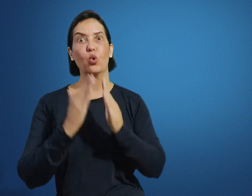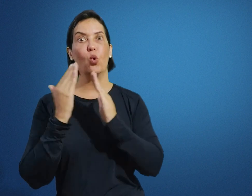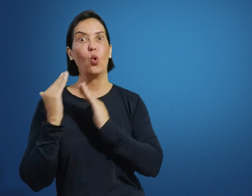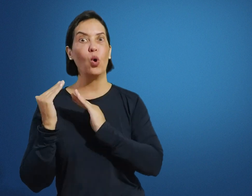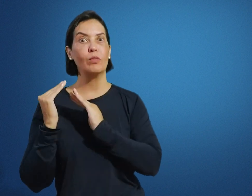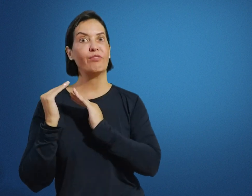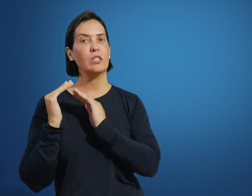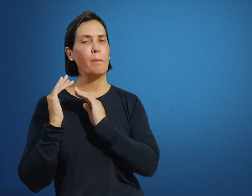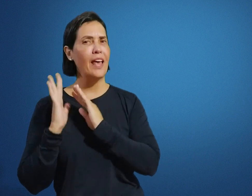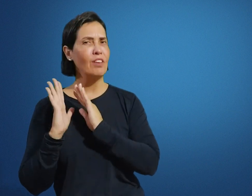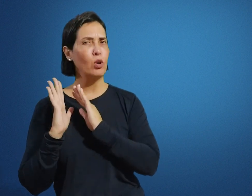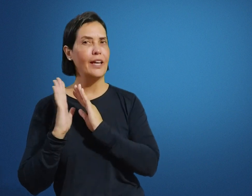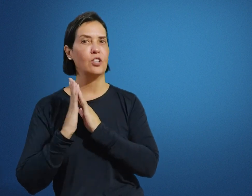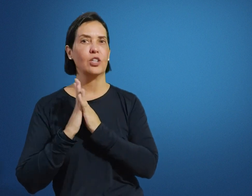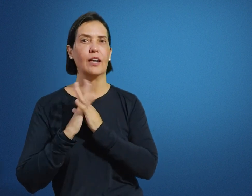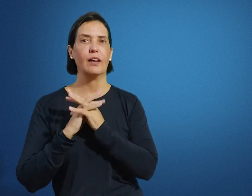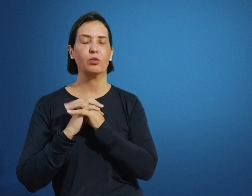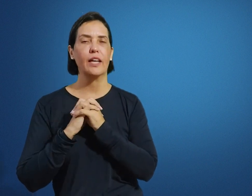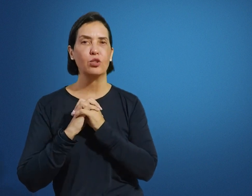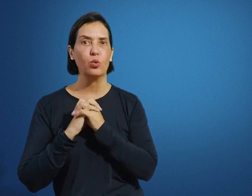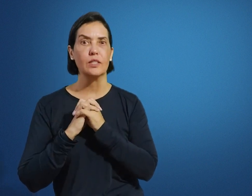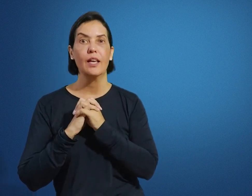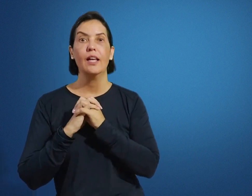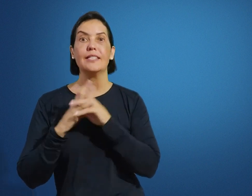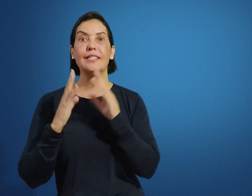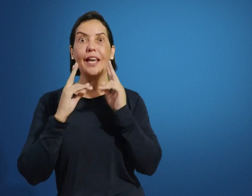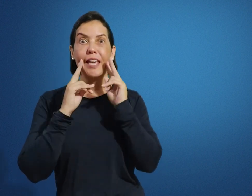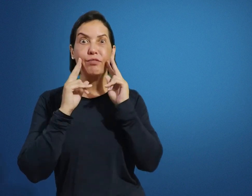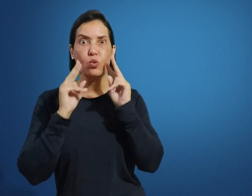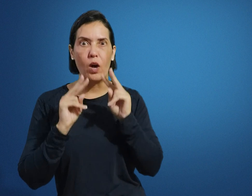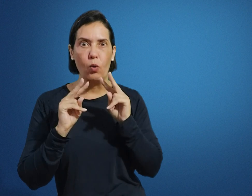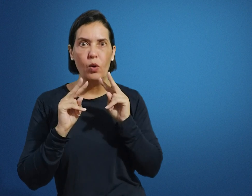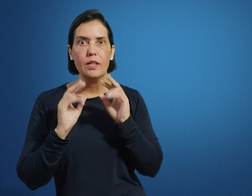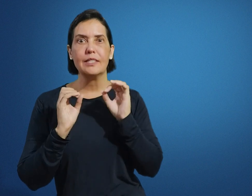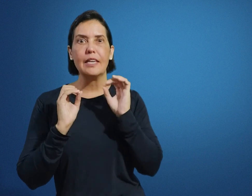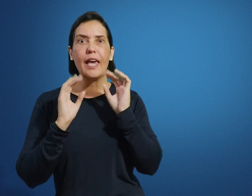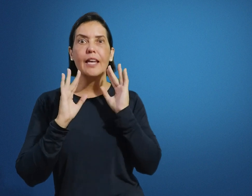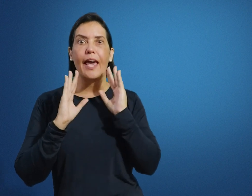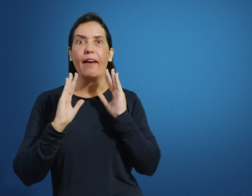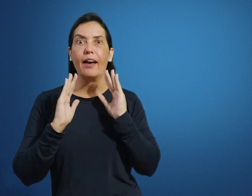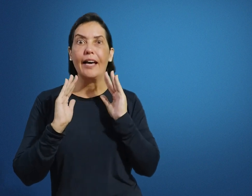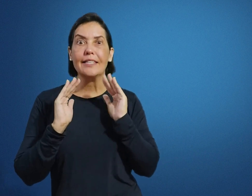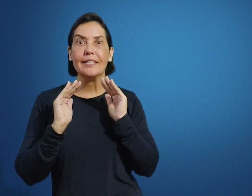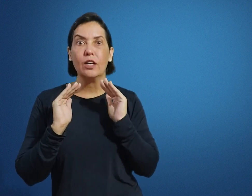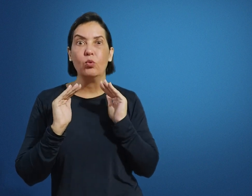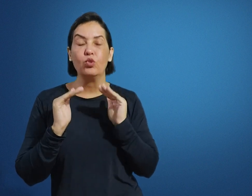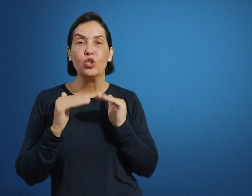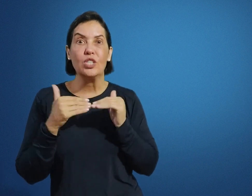colocou e fez uma breve abordagem na unidade 2. Se ele é visual e se ele é a questão de